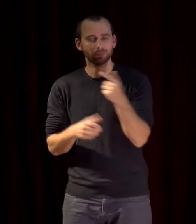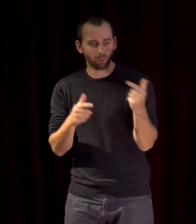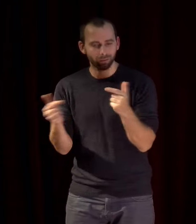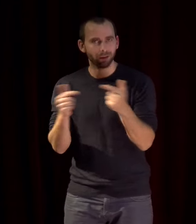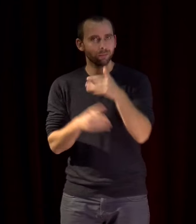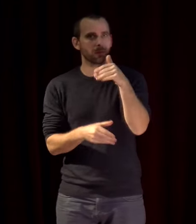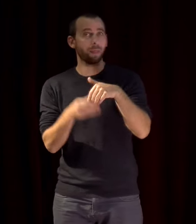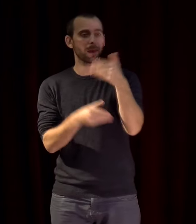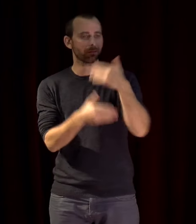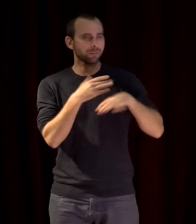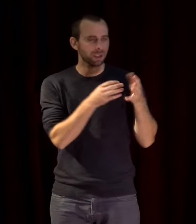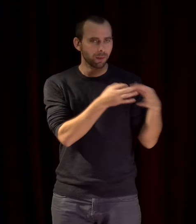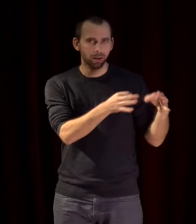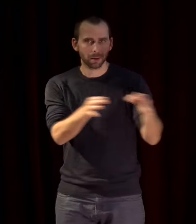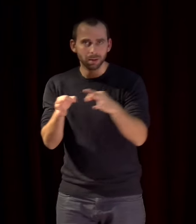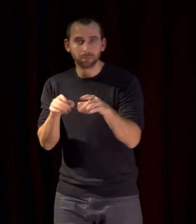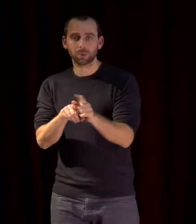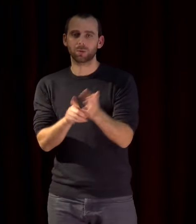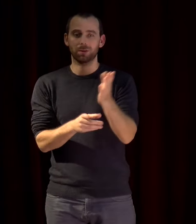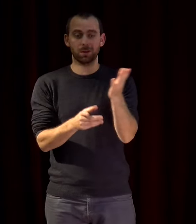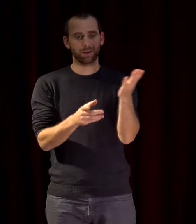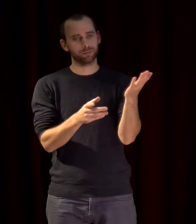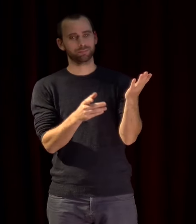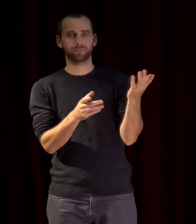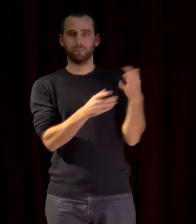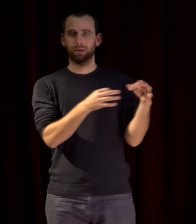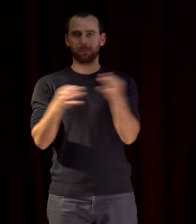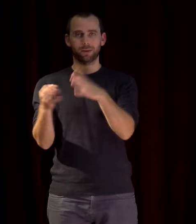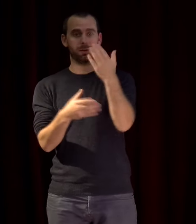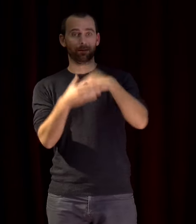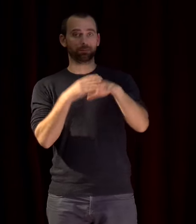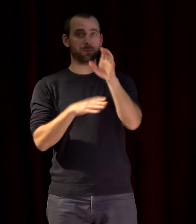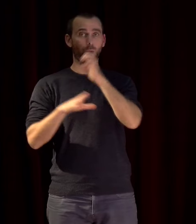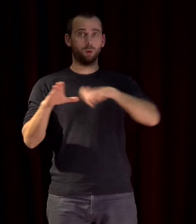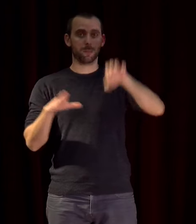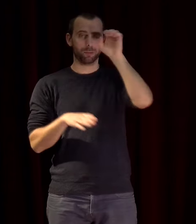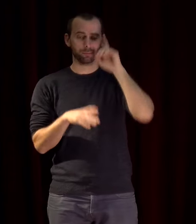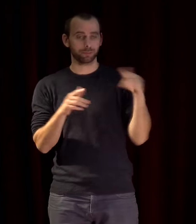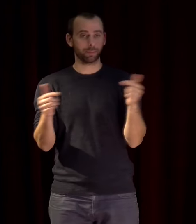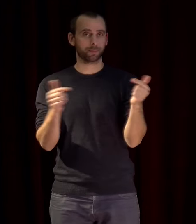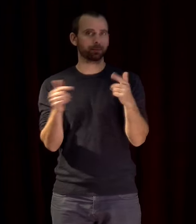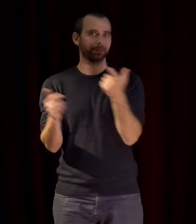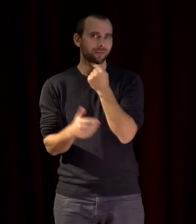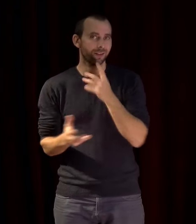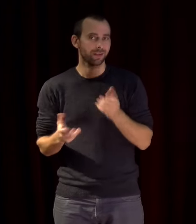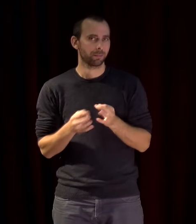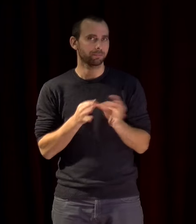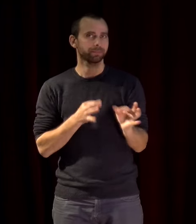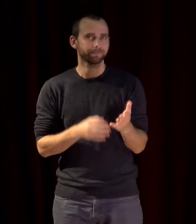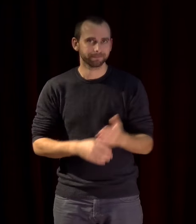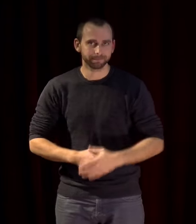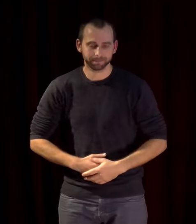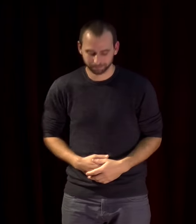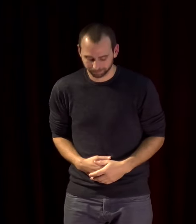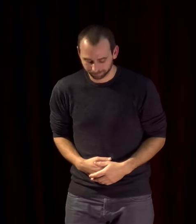chaque pays et entre les pays de la zone méditerranéenne depuis les années 2000